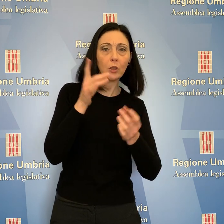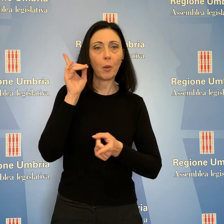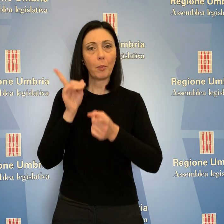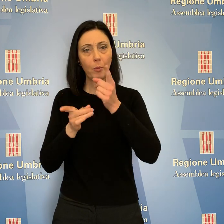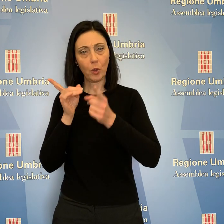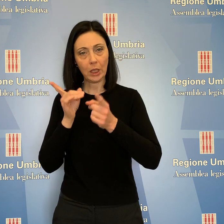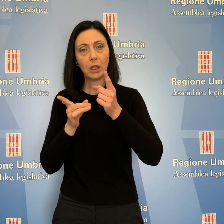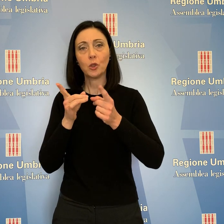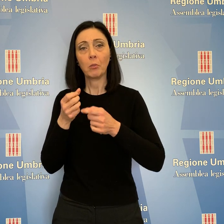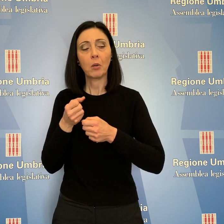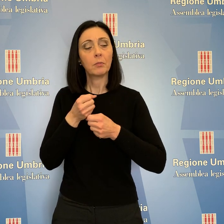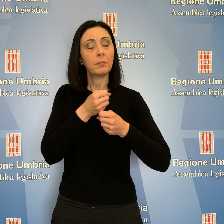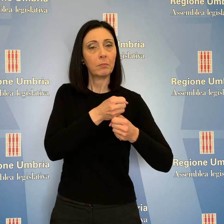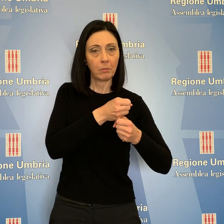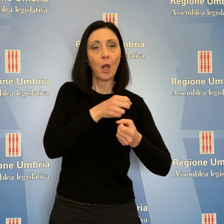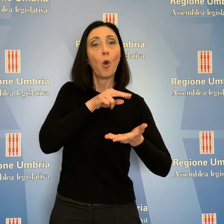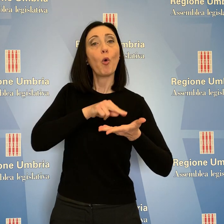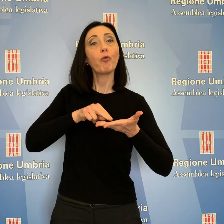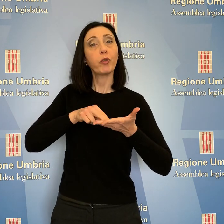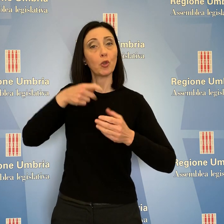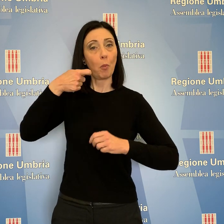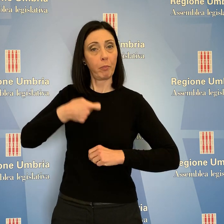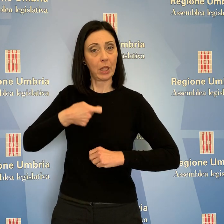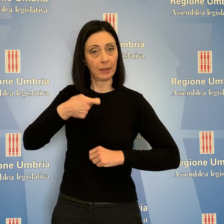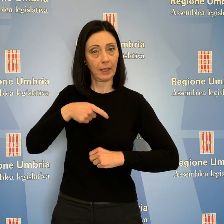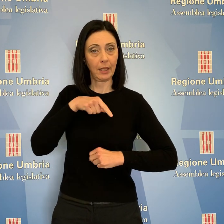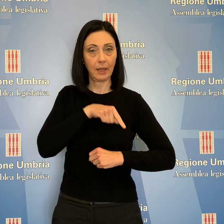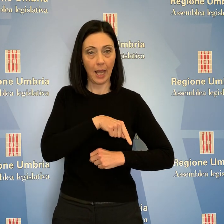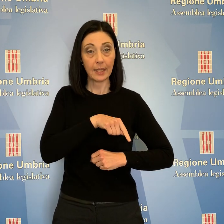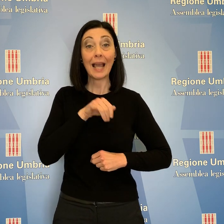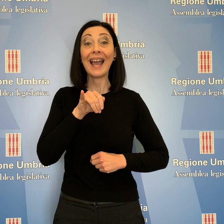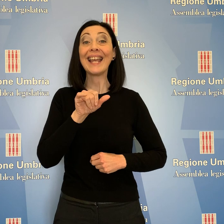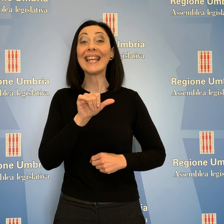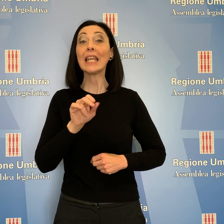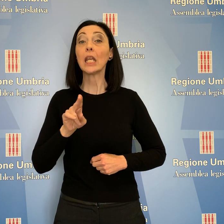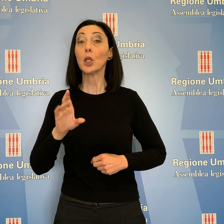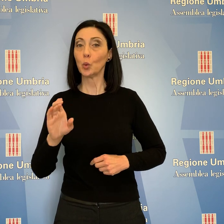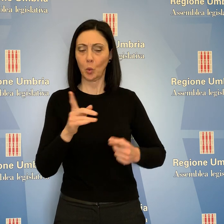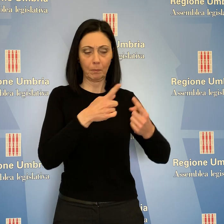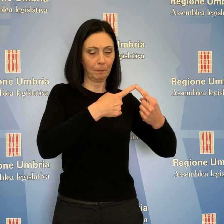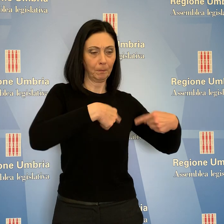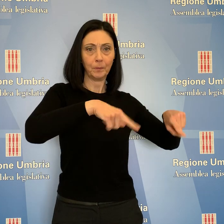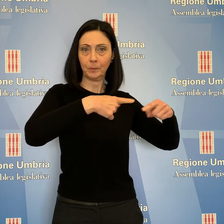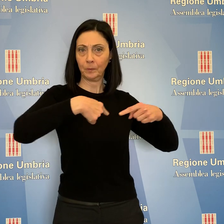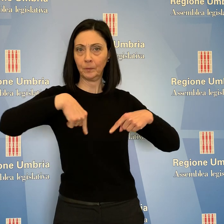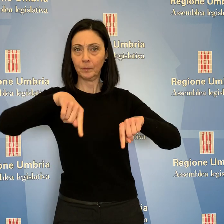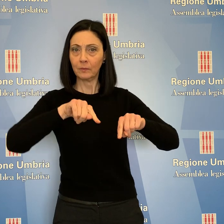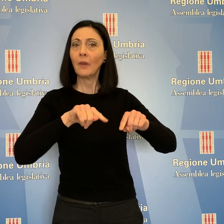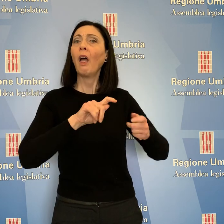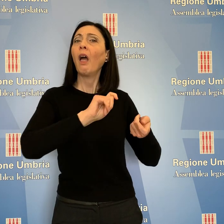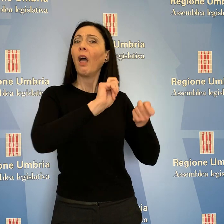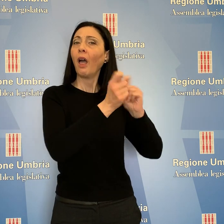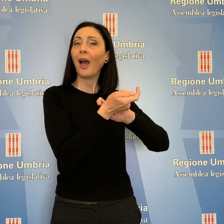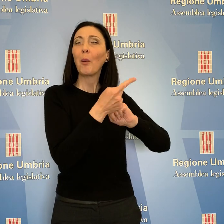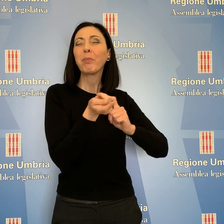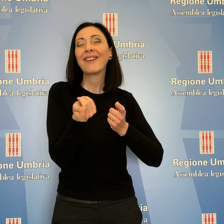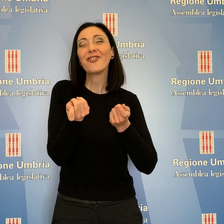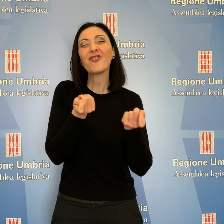predisposta dall'Ufficio di Presidenza. Gli organi dell'ISUC vengono quindi modificati, semplificando la gestione in favore delle